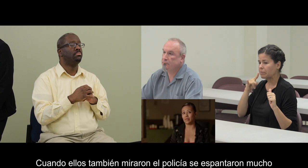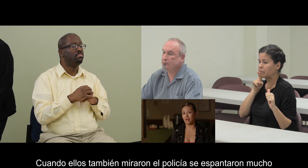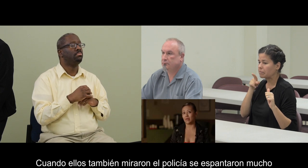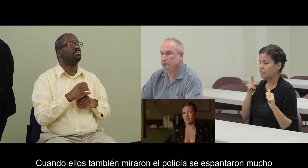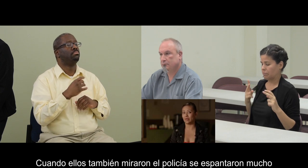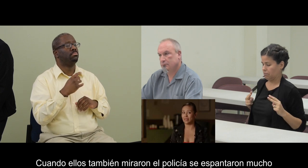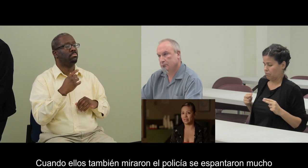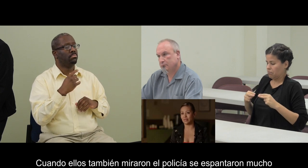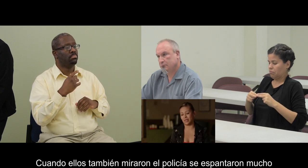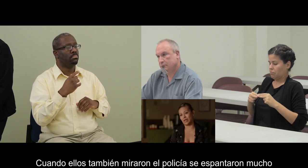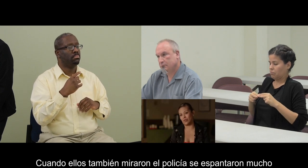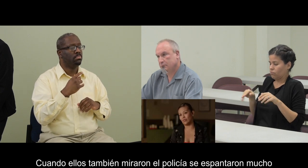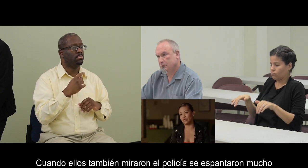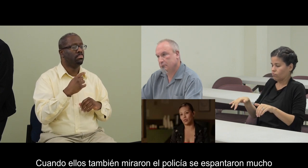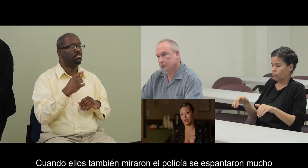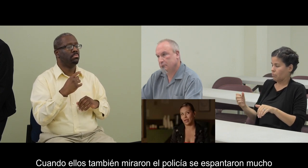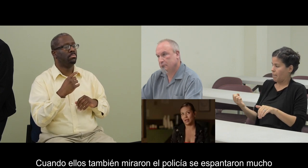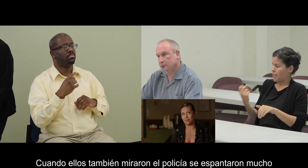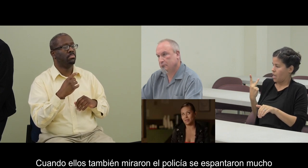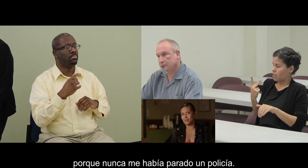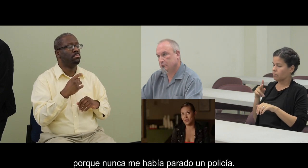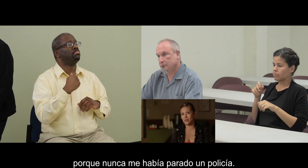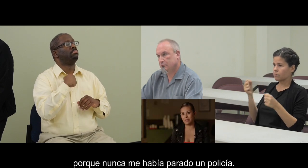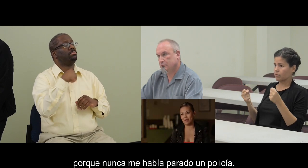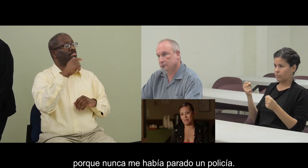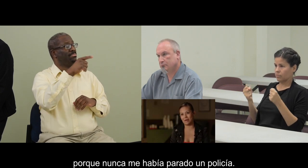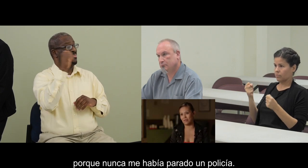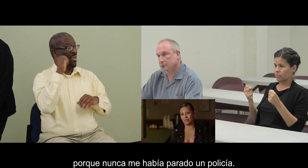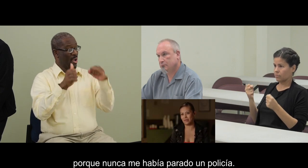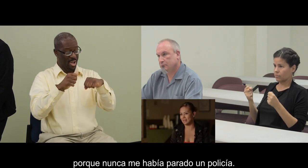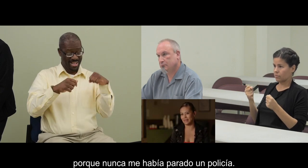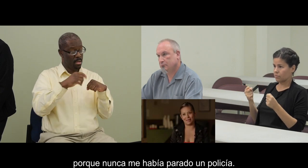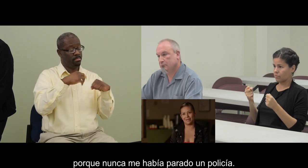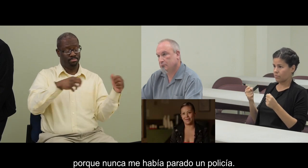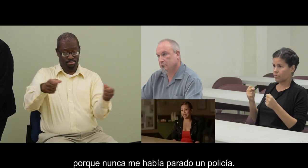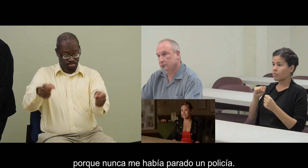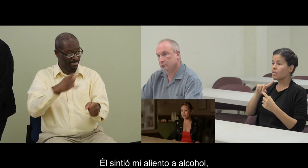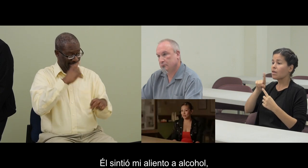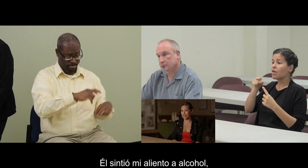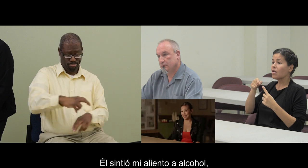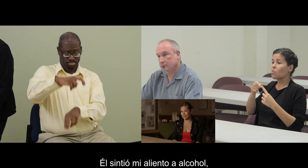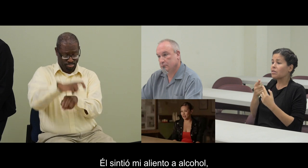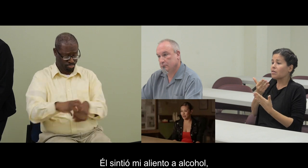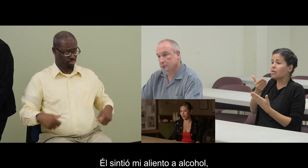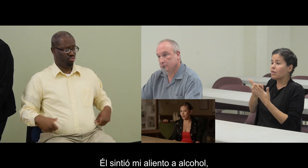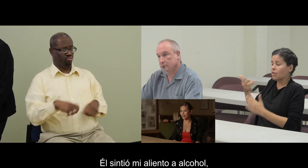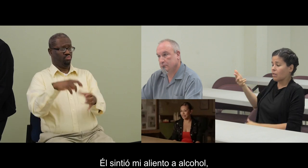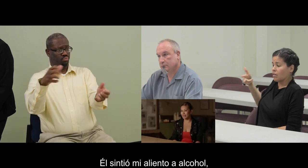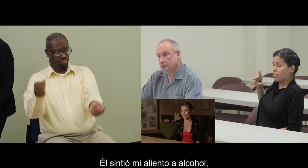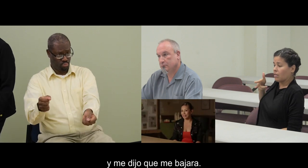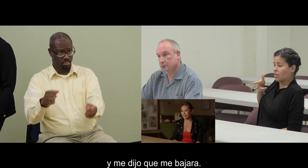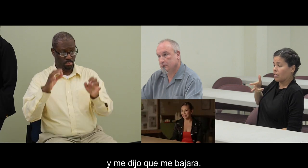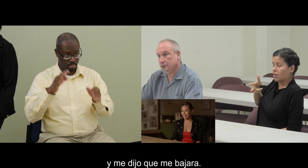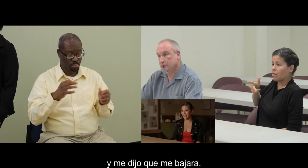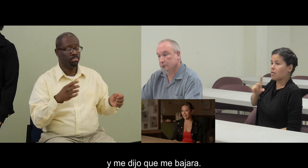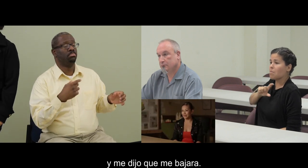Cuando ellos también miraron al policía, se espantaron mucho porque nunca me había parado un policía. Él sintió mi aliento al call